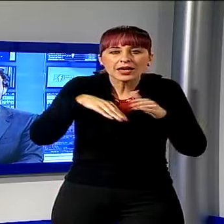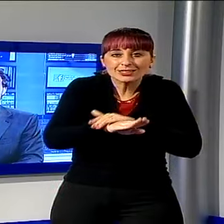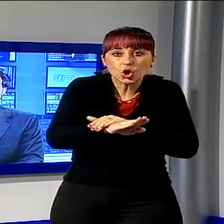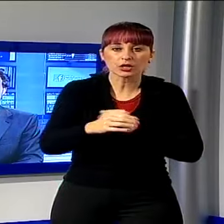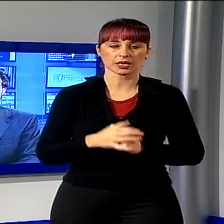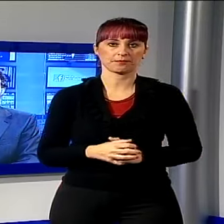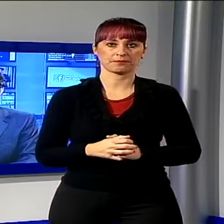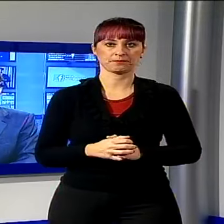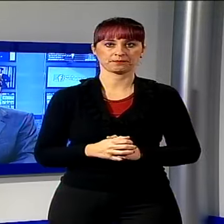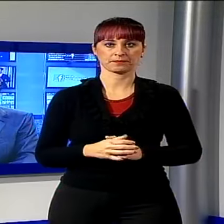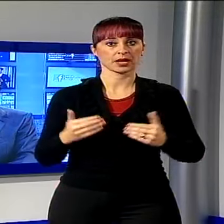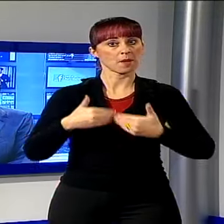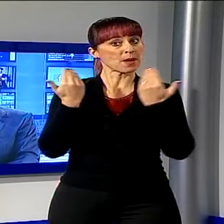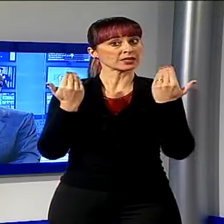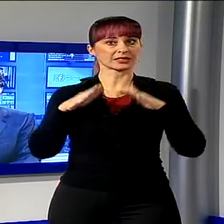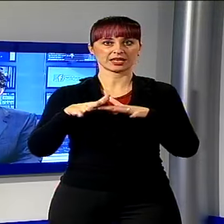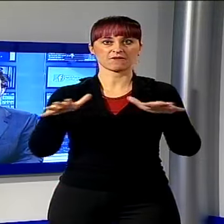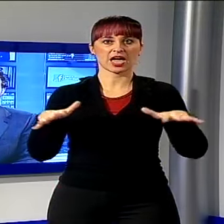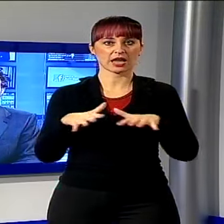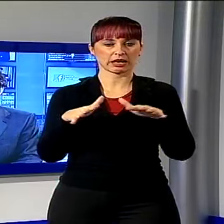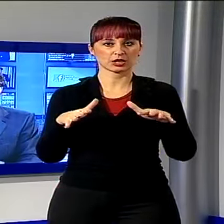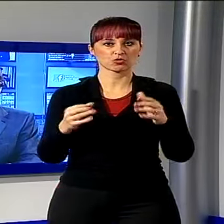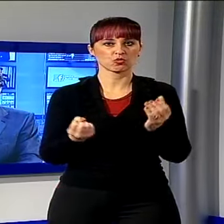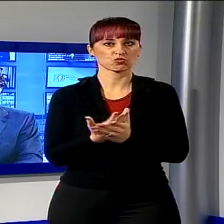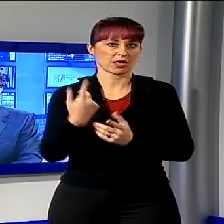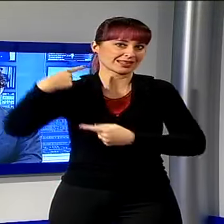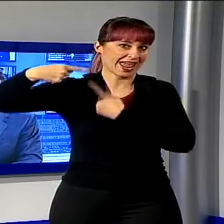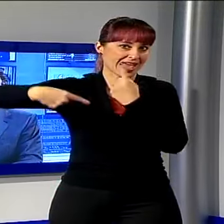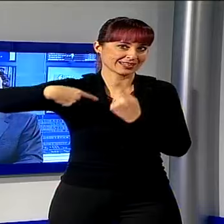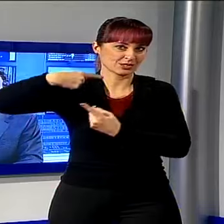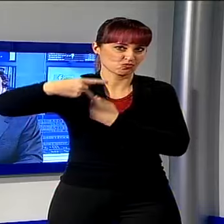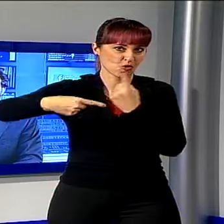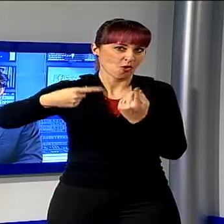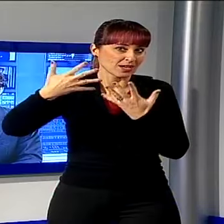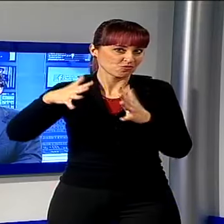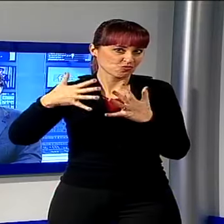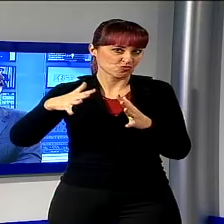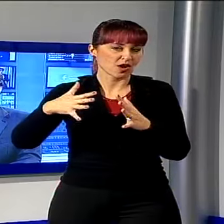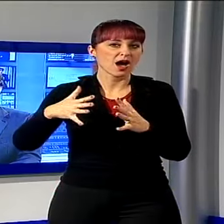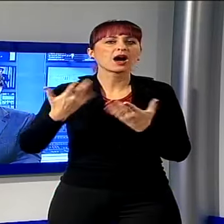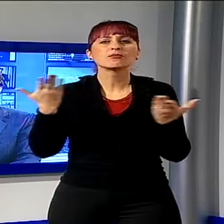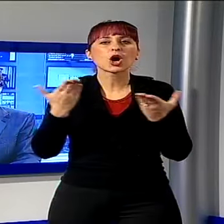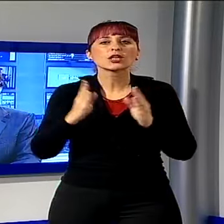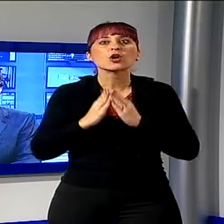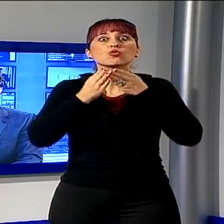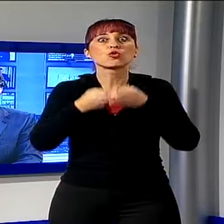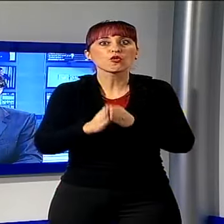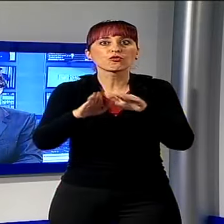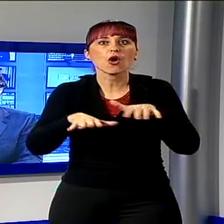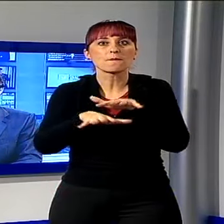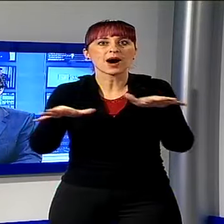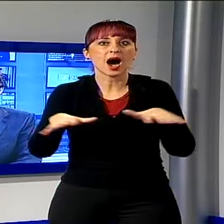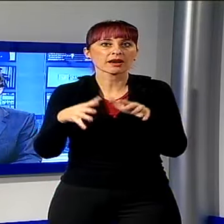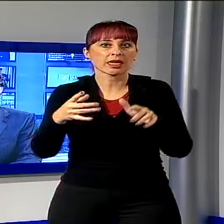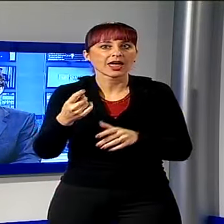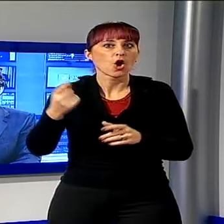questa mattina a Viareggio una tradizione, ormai possiamo definirla così, il tuffo in mare per